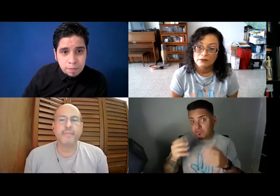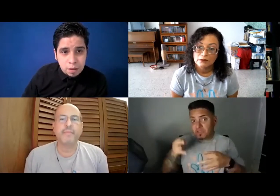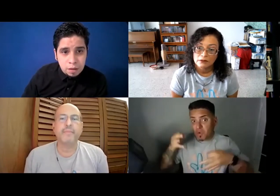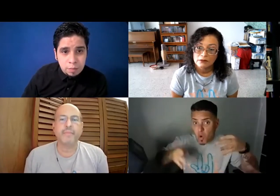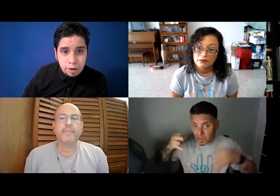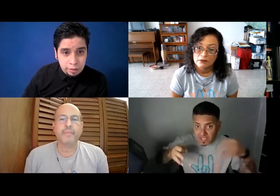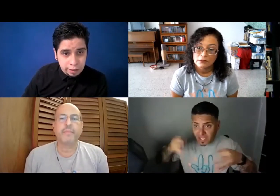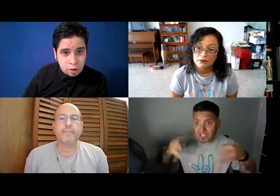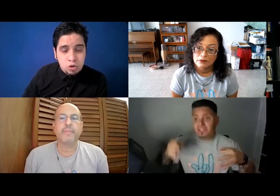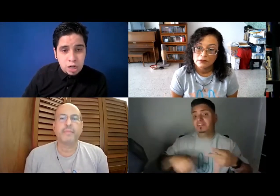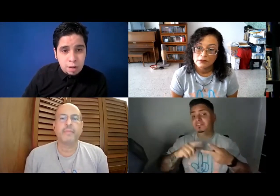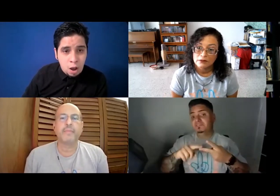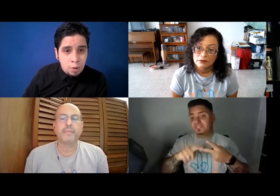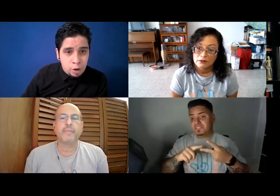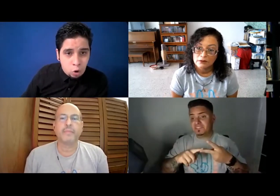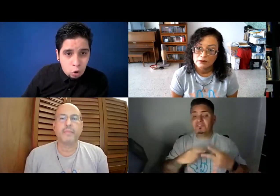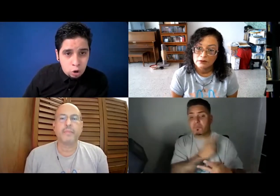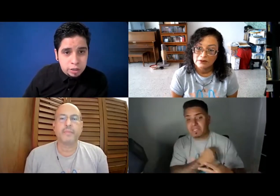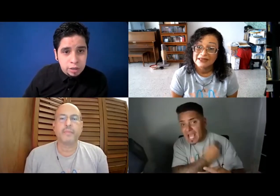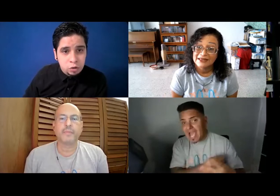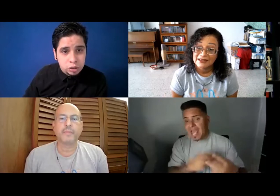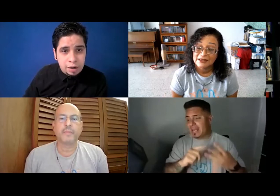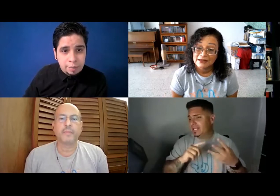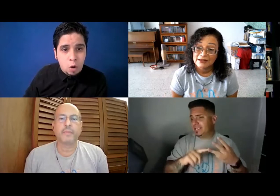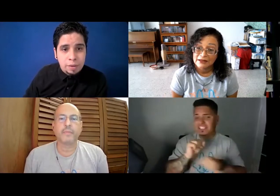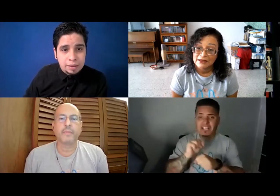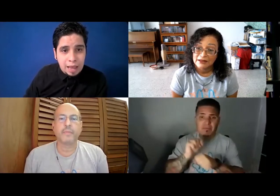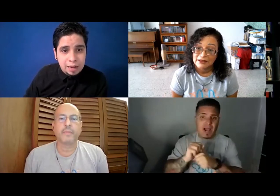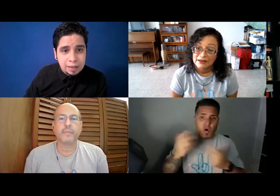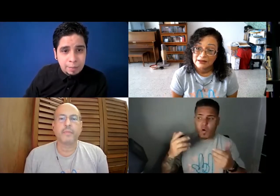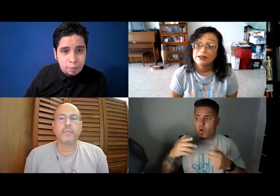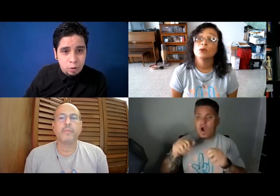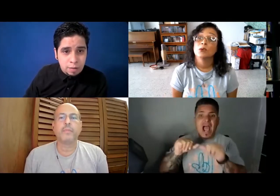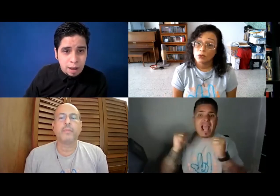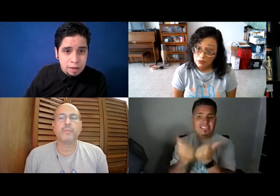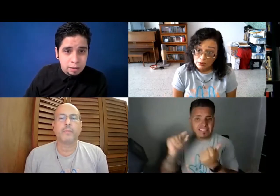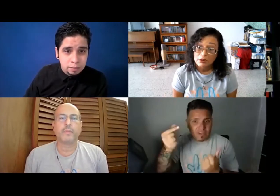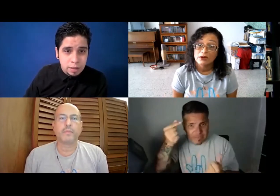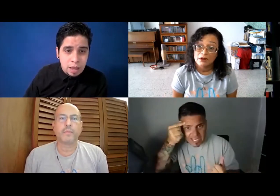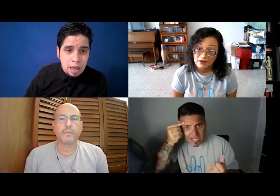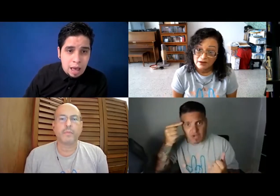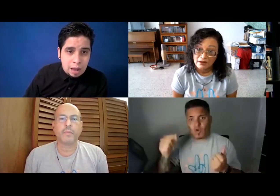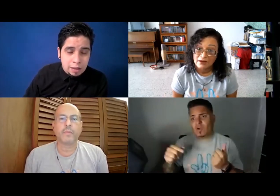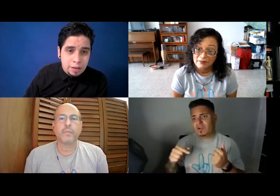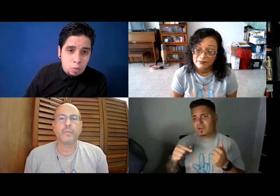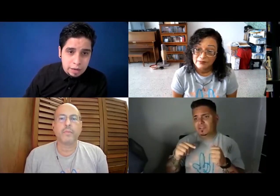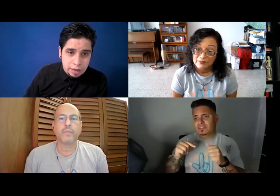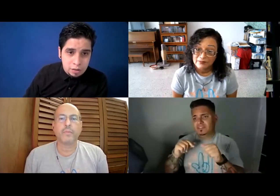Y pues, tengo mucho trabajo, por ejemplo, en cortes, suelo trabajar también en hospitales, también puedo trabajar en áreas de gobierno,